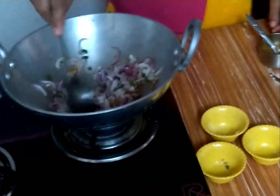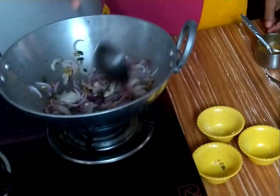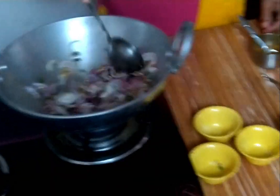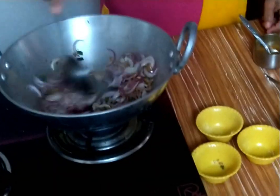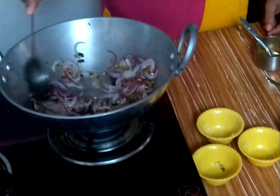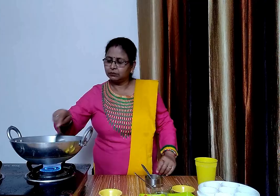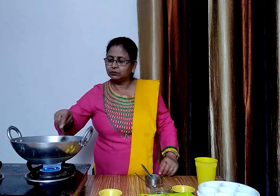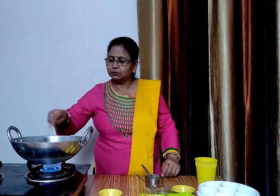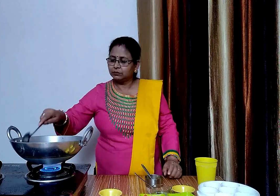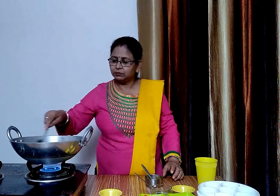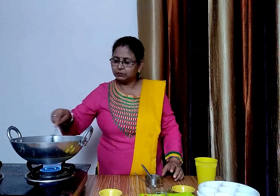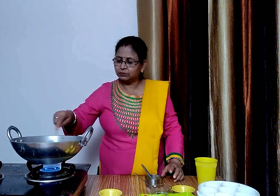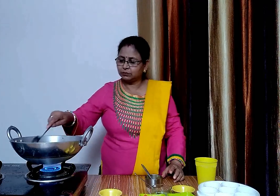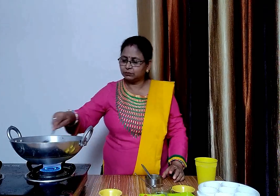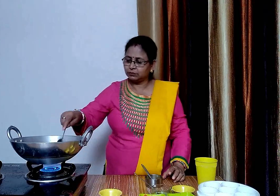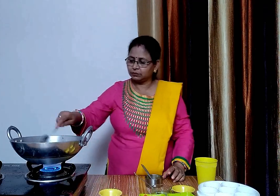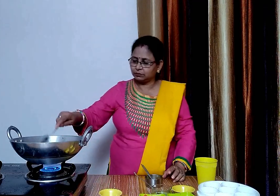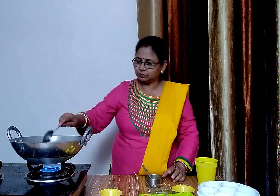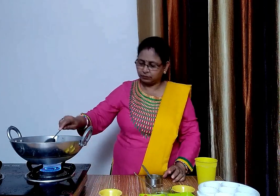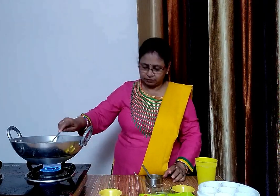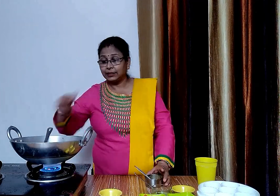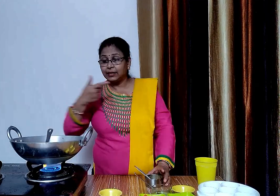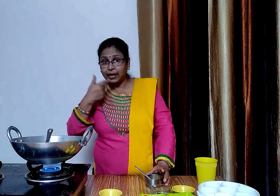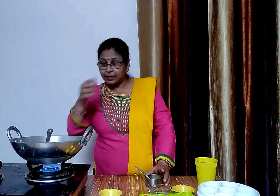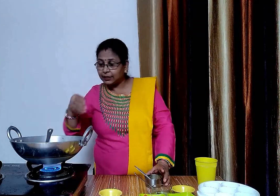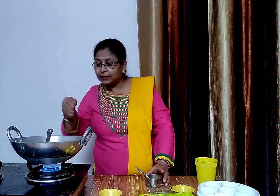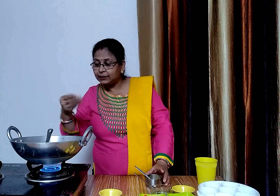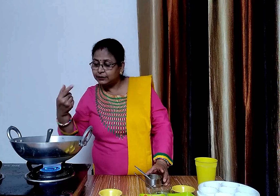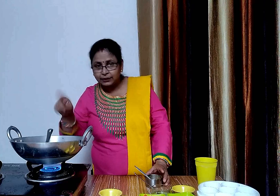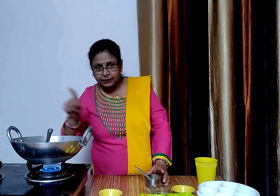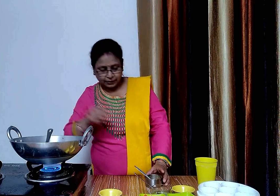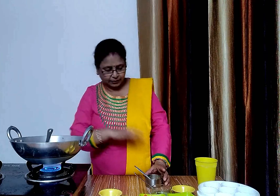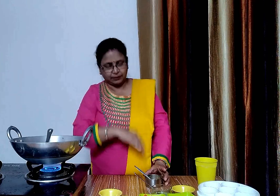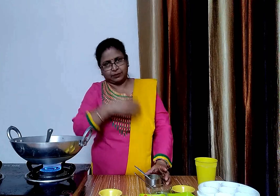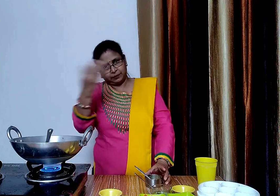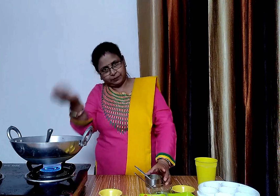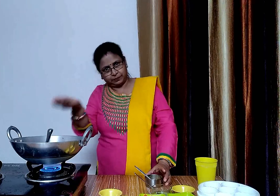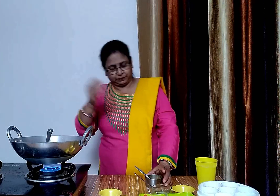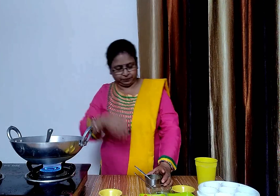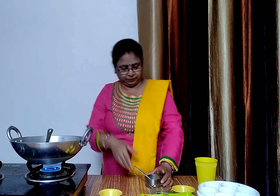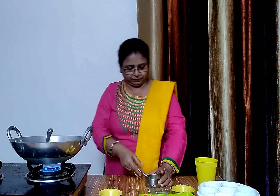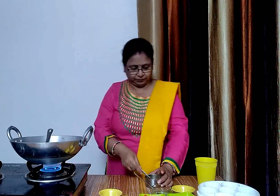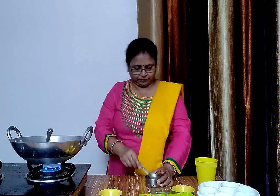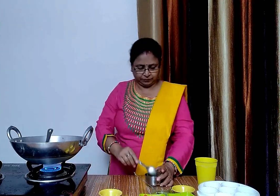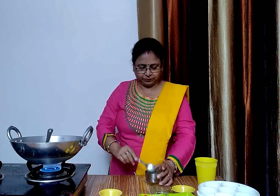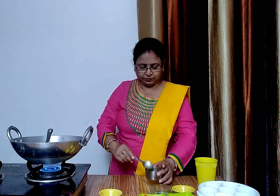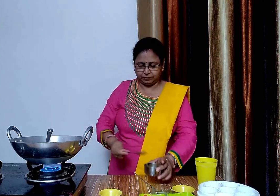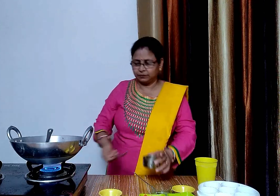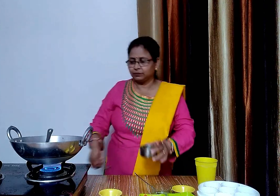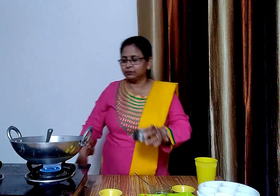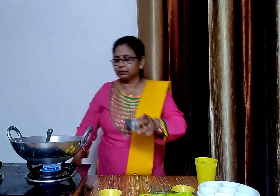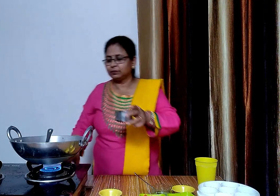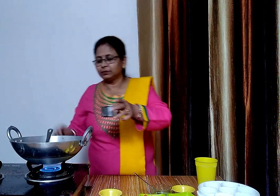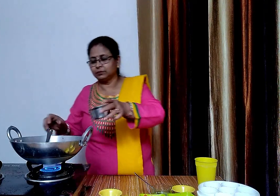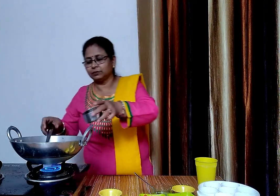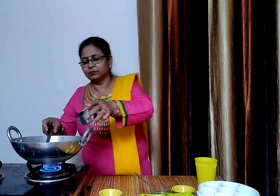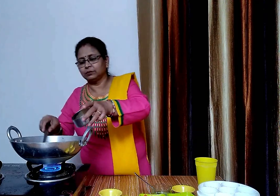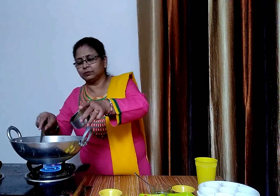अब हम प्यास को देख लेते हैं प्यास भी हल्के गोल्डर प्राउन हो चुके हैं अब हम प्यास के उपर बसाले का गोल्ड डालेंगे